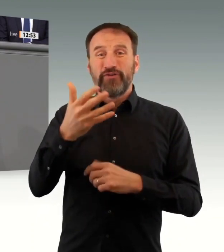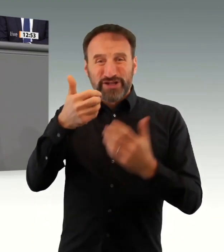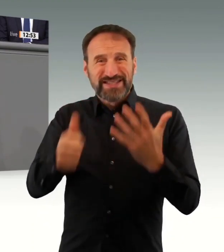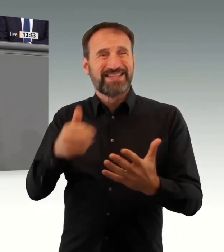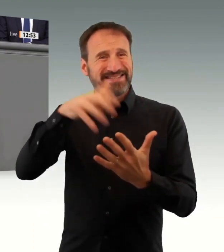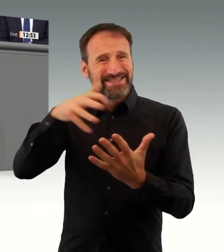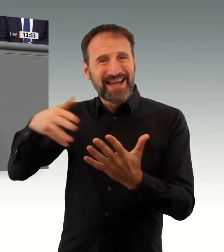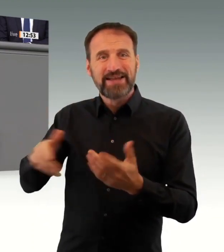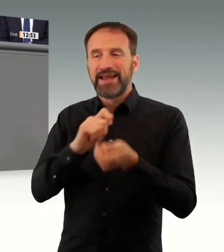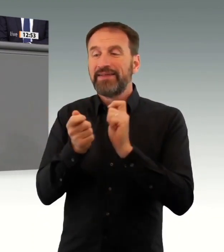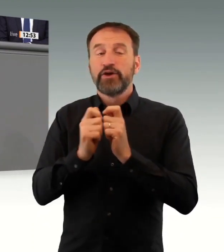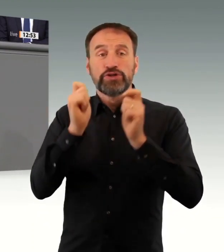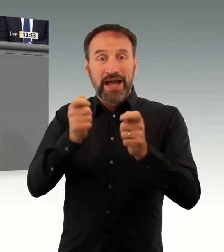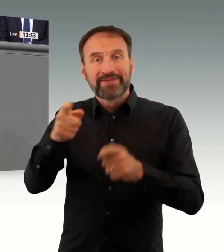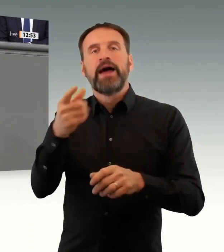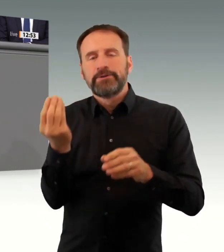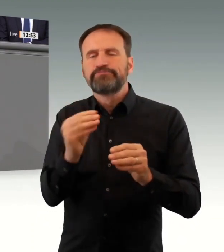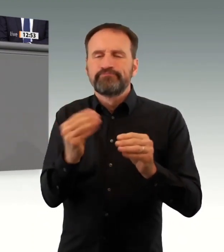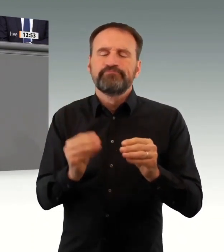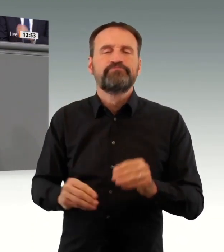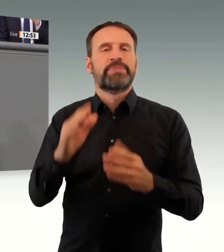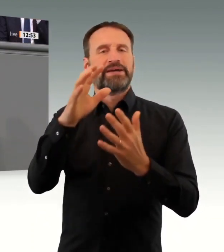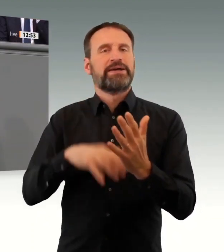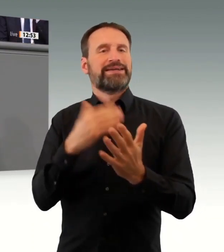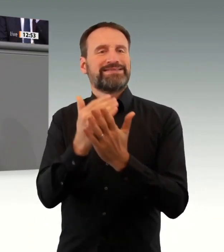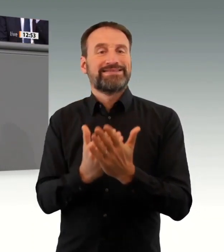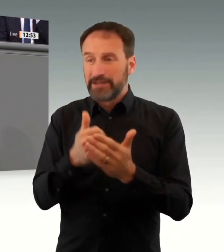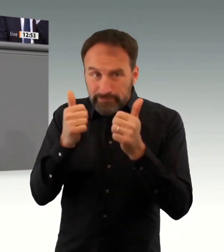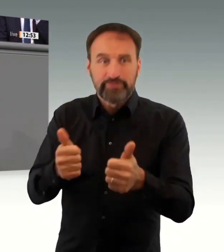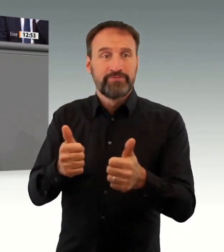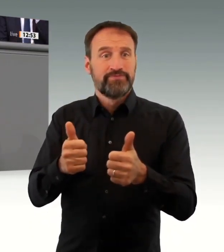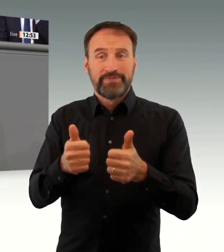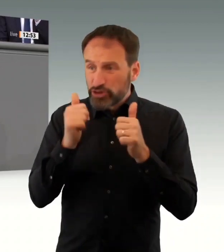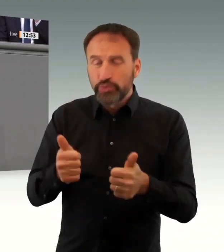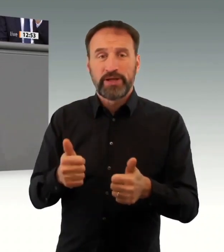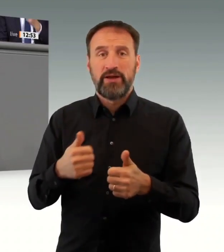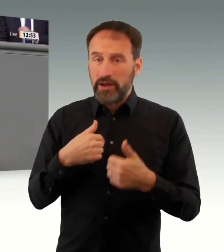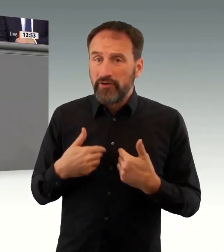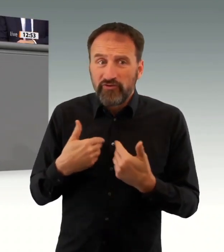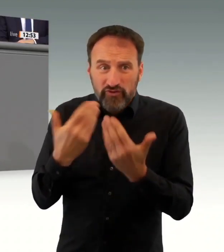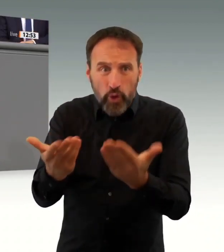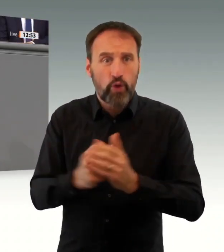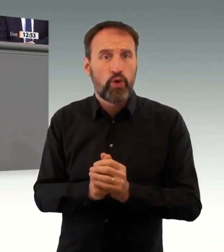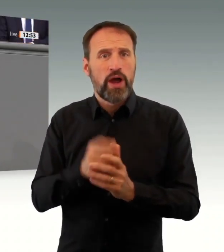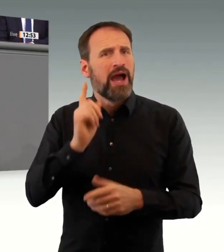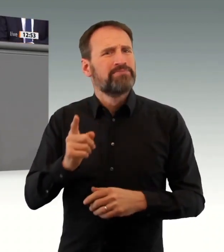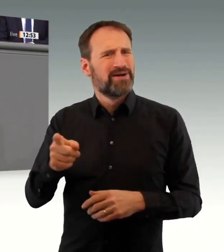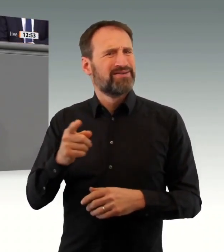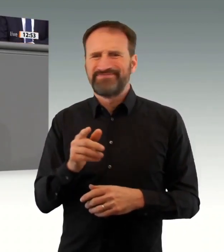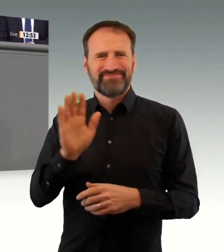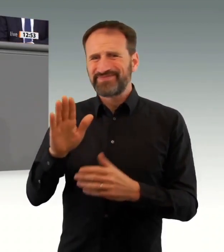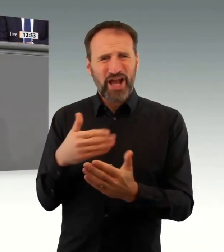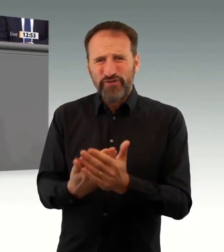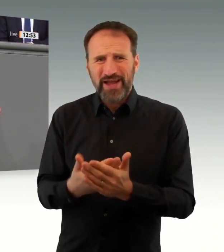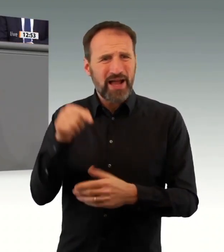Februar laufen. Das ist ja der richtige Ansatz. Das geht in die richtige Richtung. Aber es ist das Gleiche wie bei den anderen Punkten. Too little,